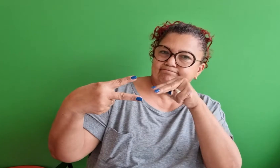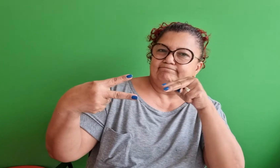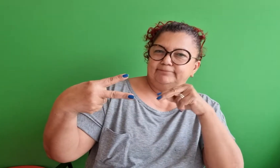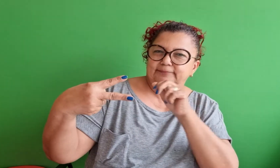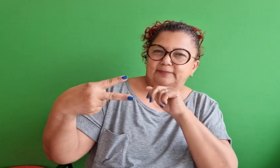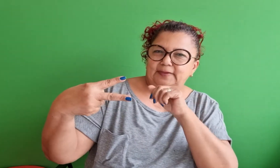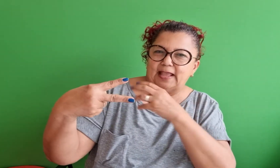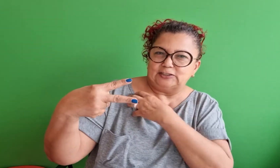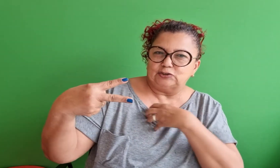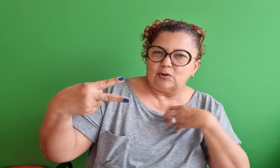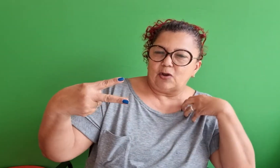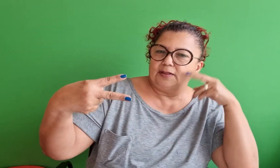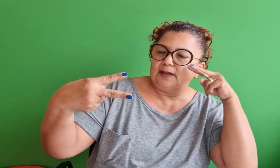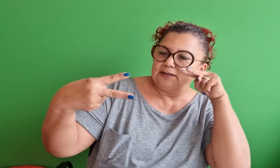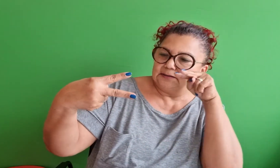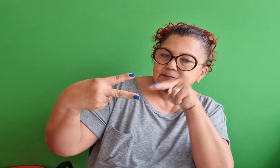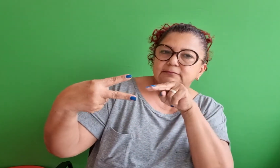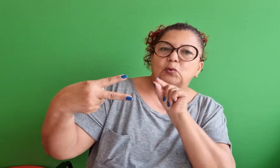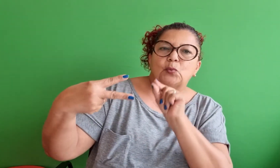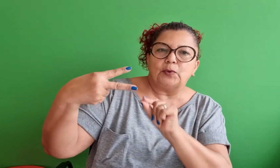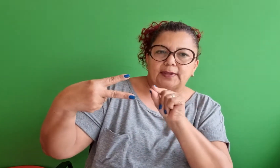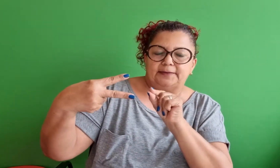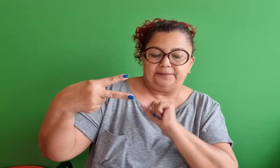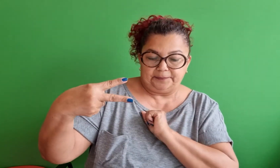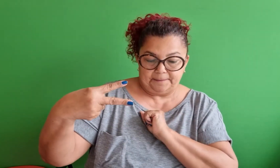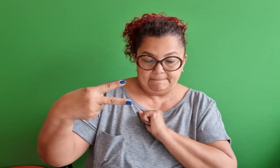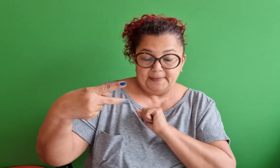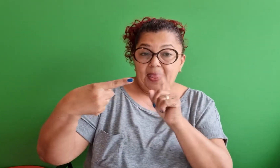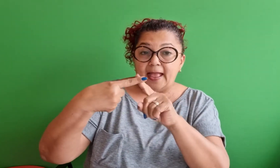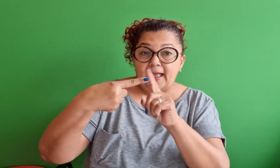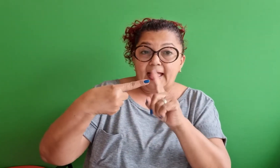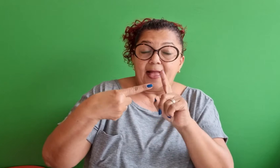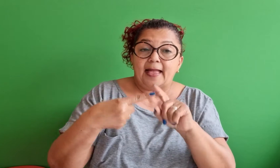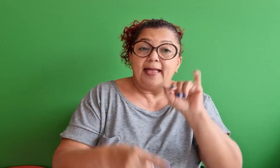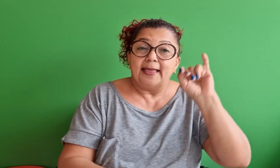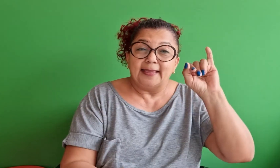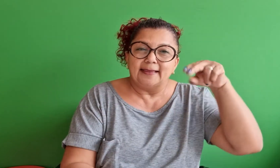Aristóteles viu sobre essa questão da perspectiva intelectual